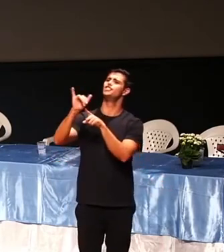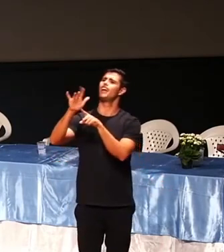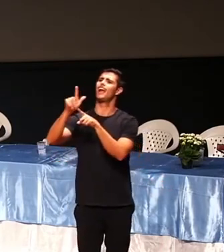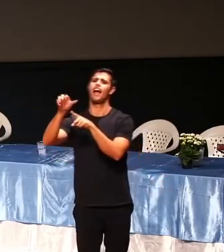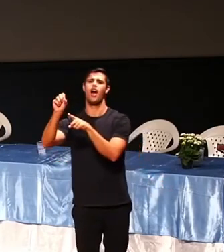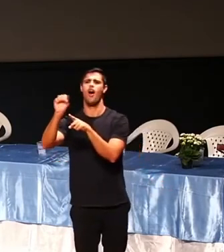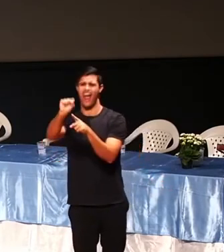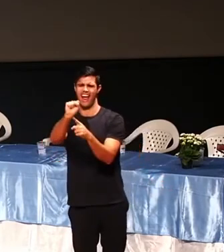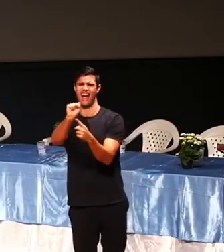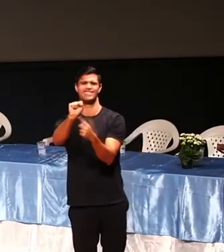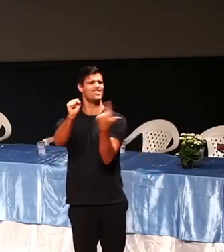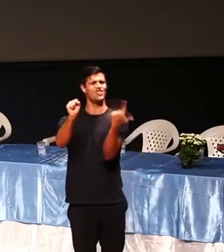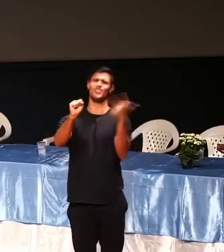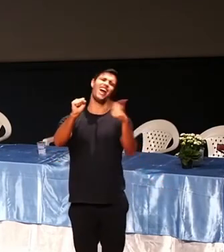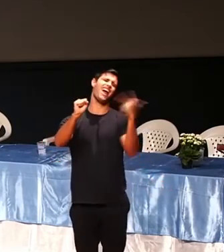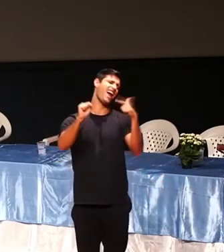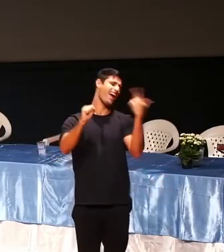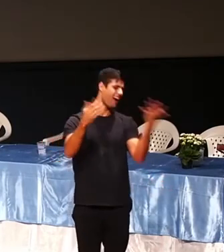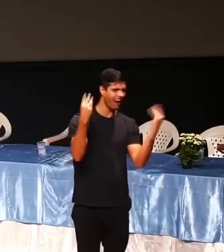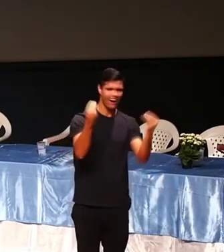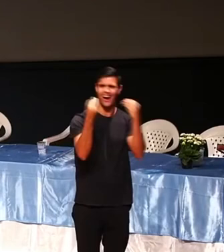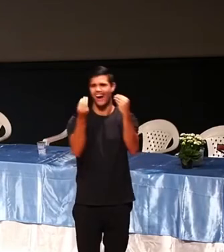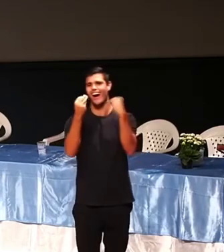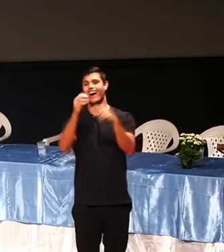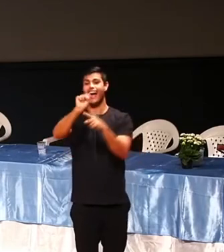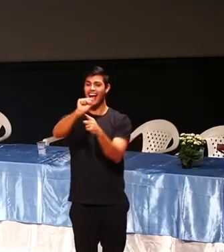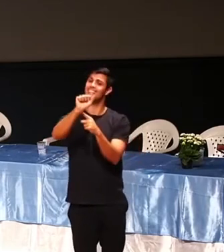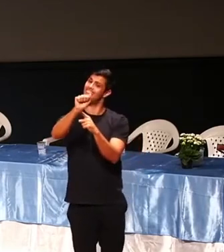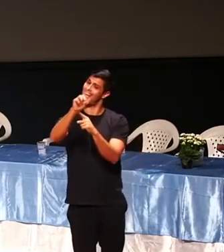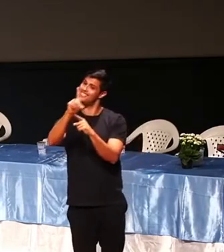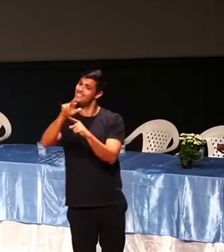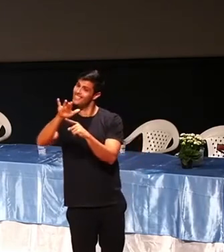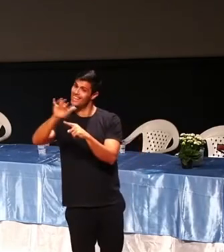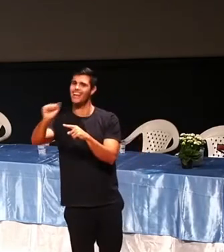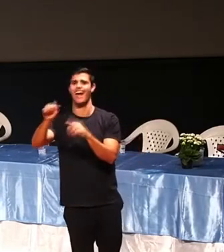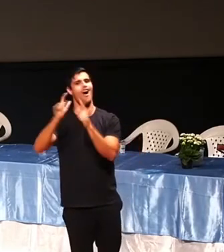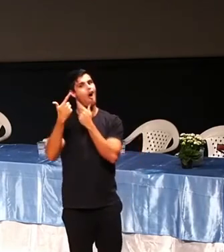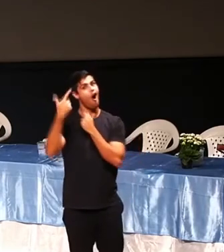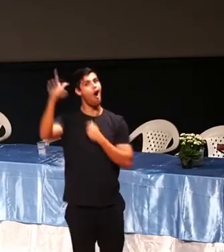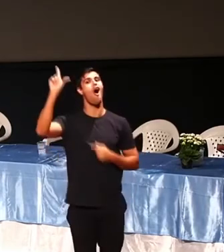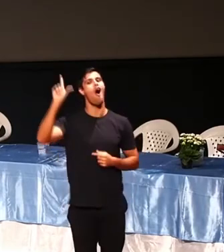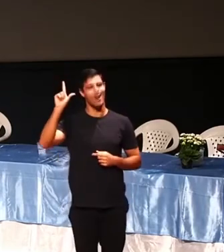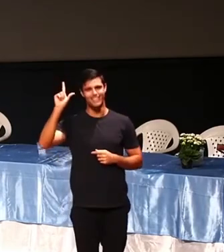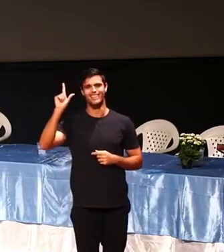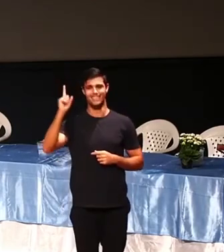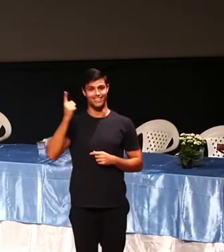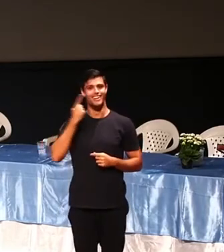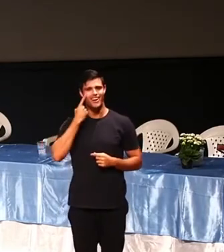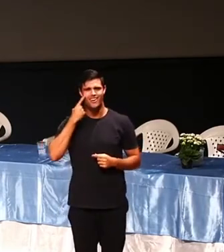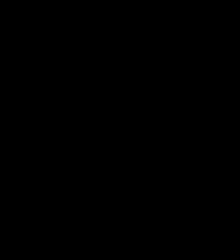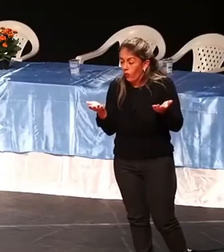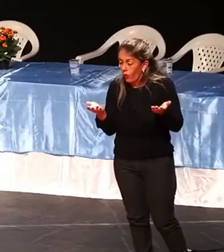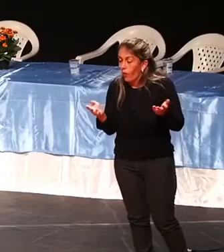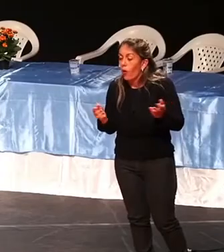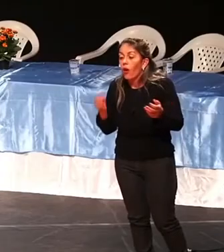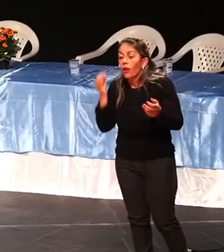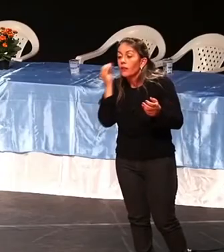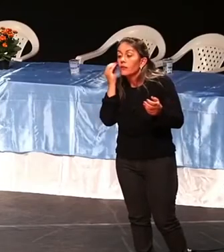Ah, é porque a salsicha é assim. Você fez assim com a mão, Fábio. Então, minha atitude influencia também.